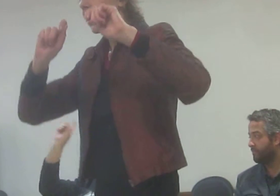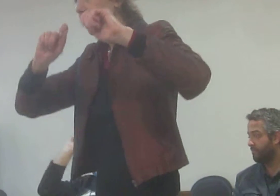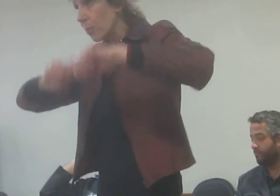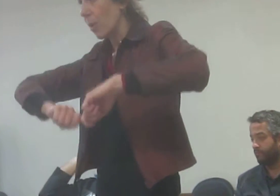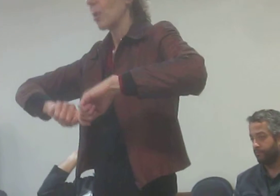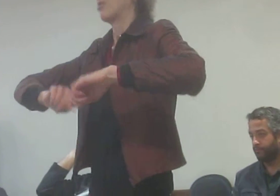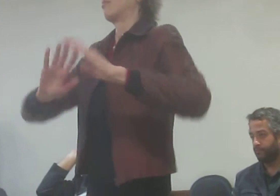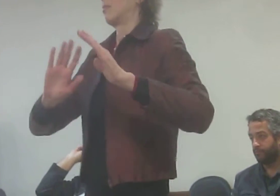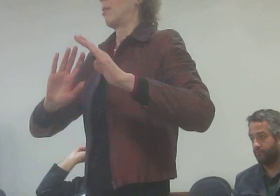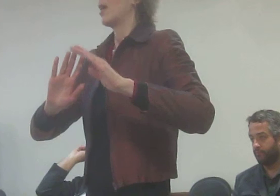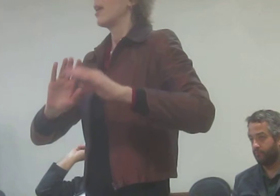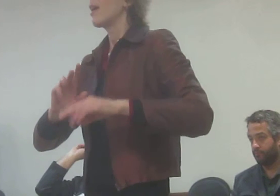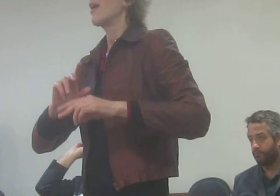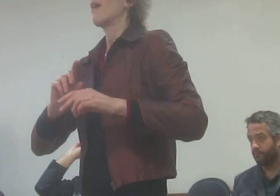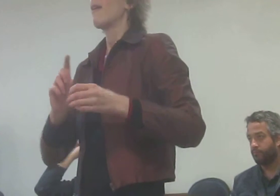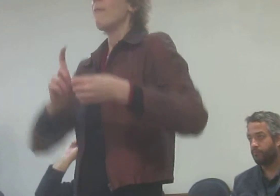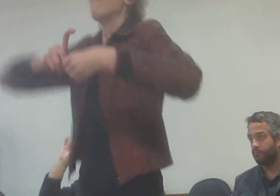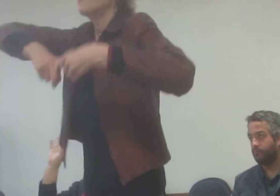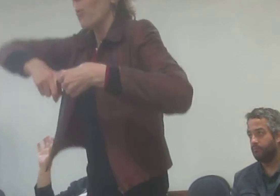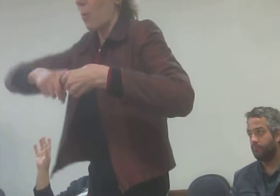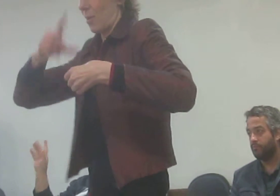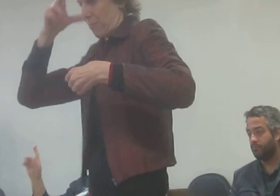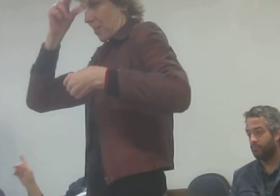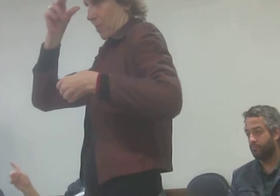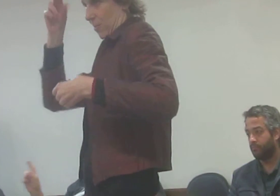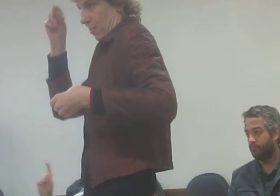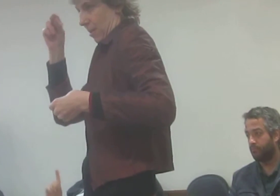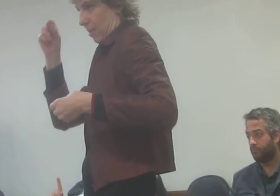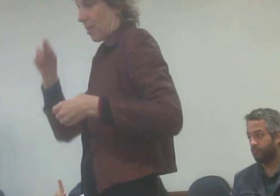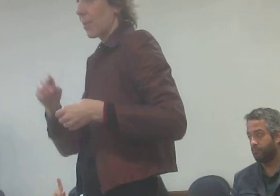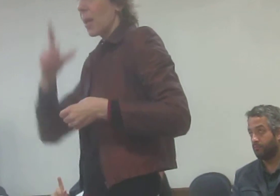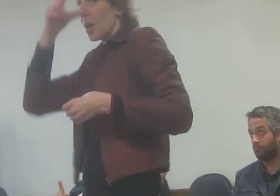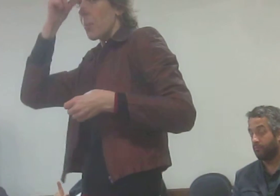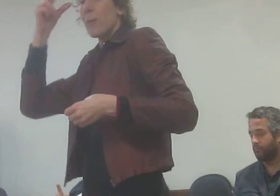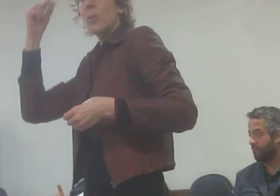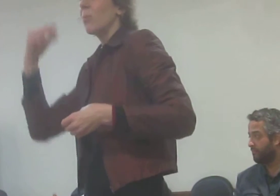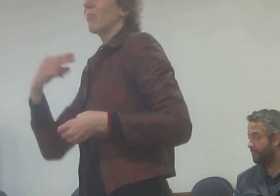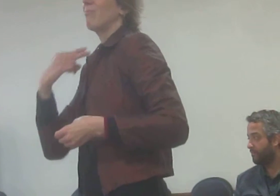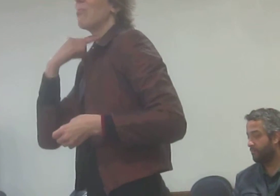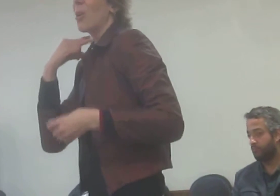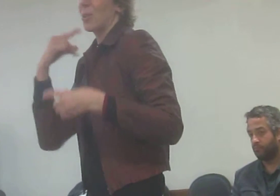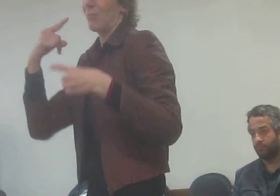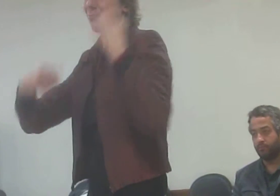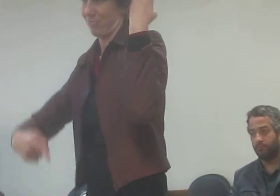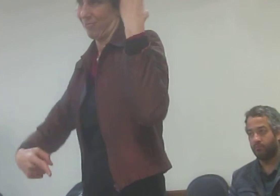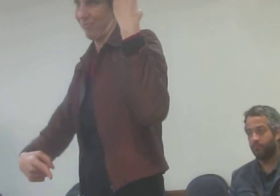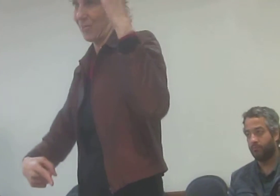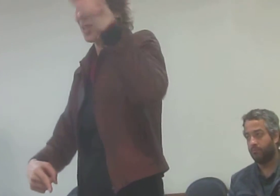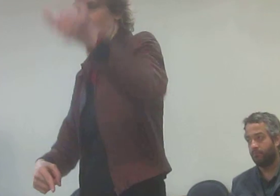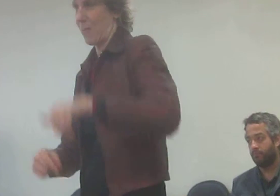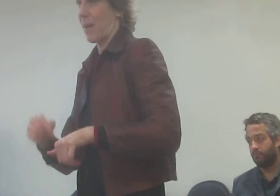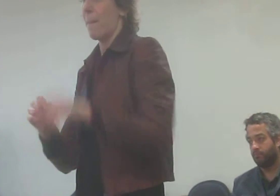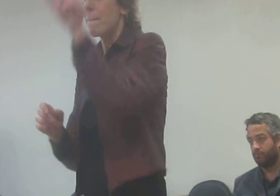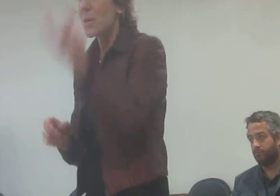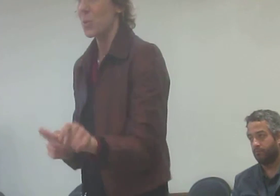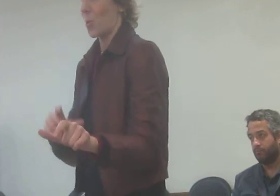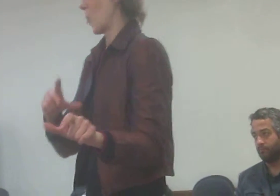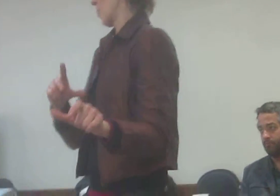do poder público. Porque isso aqui em Curitiba, por exemplo, a prefeitura vai tentar contratar... Precisava ter uma organização melhor também.